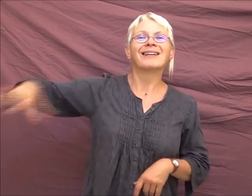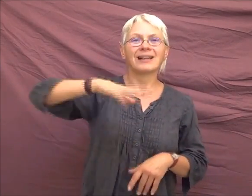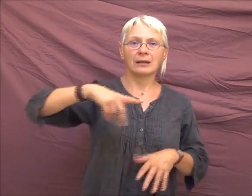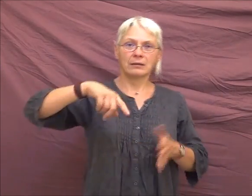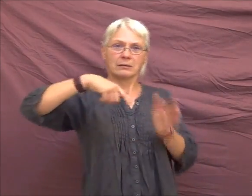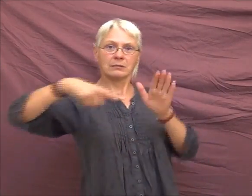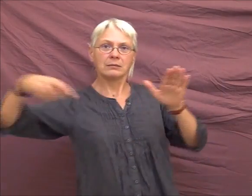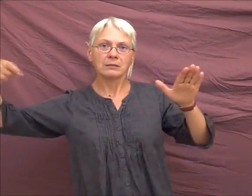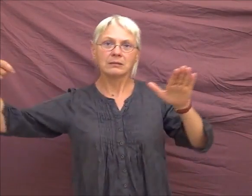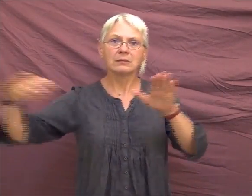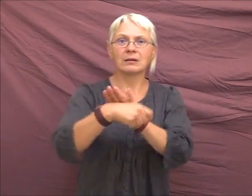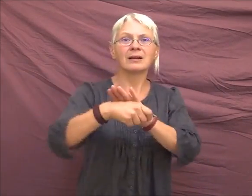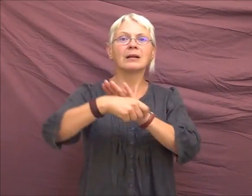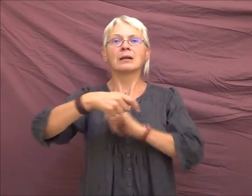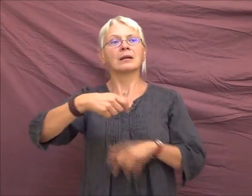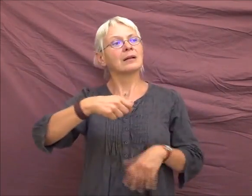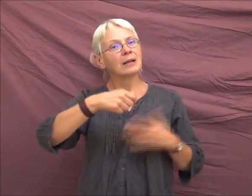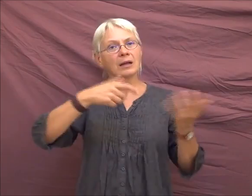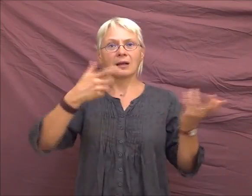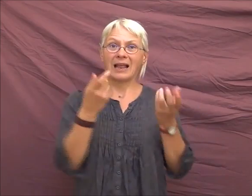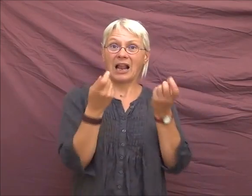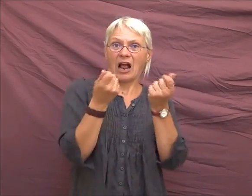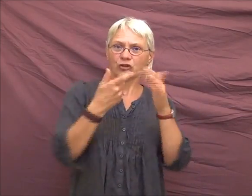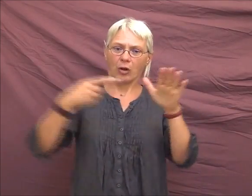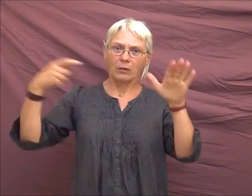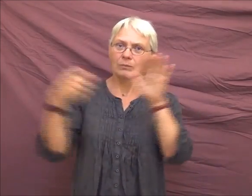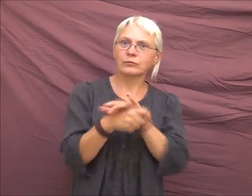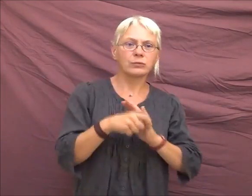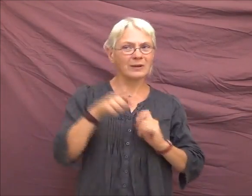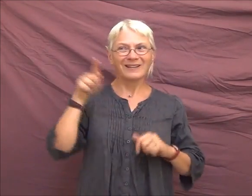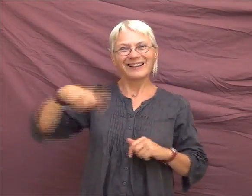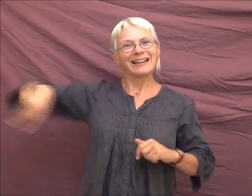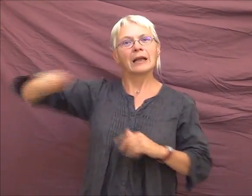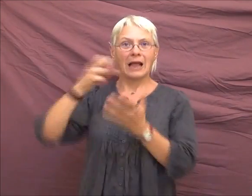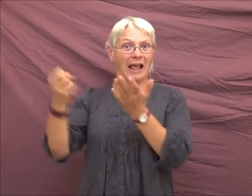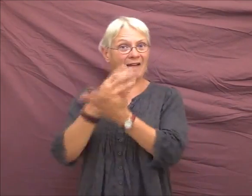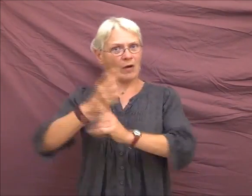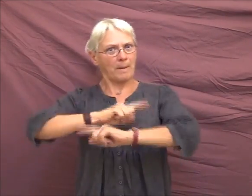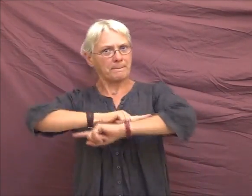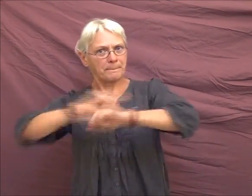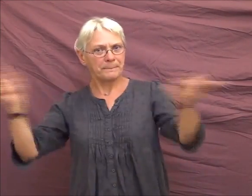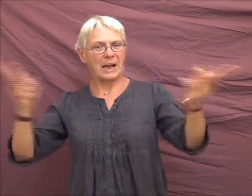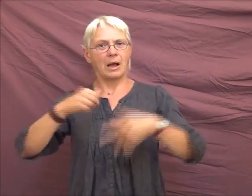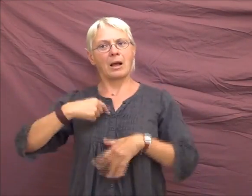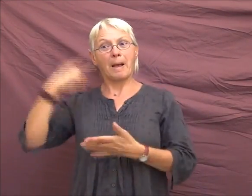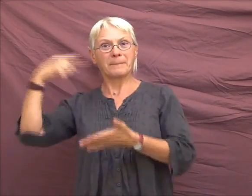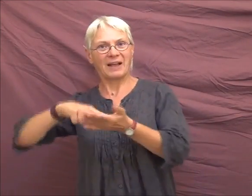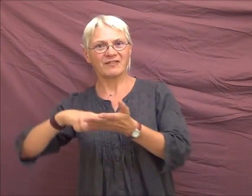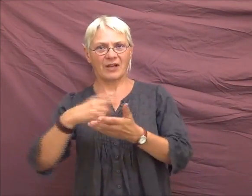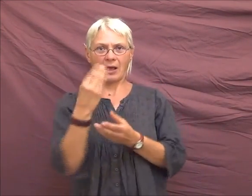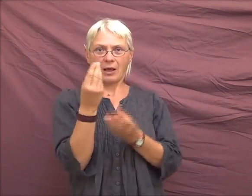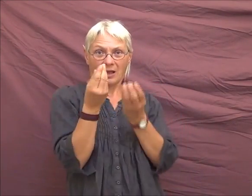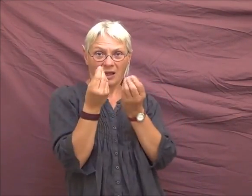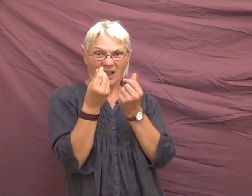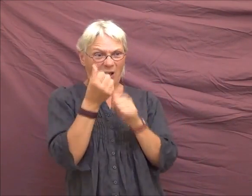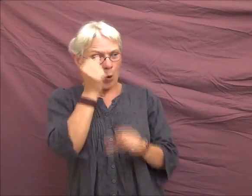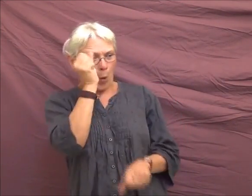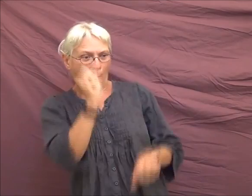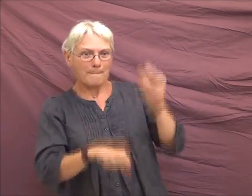l'argent, qui influence les parents, qui ne donne pas l'information, qui préfère financer l'opération des enfants qui coûte